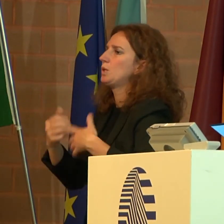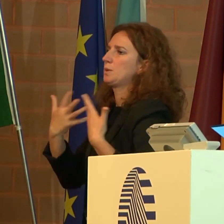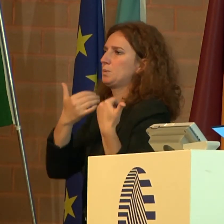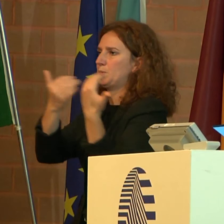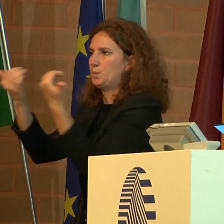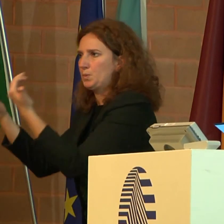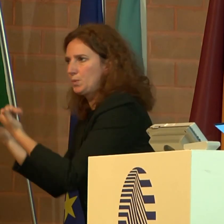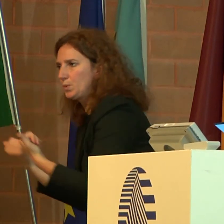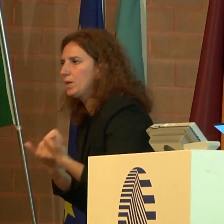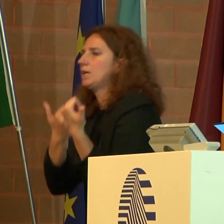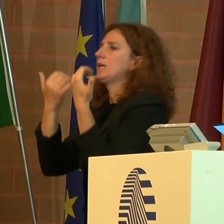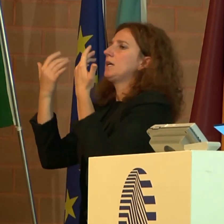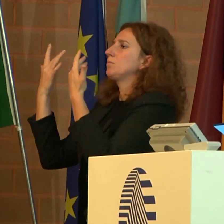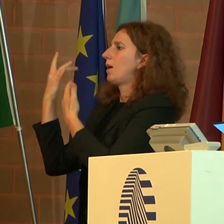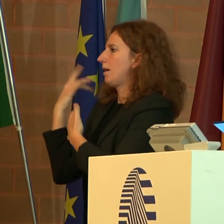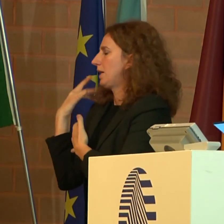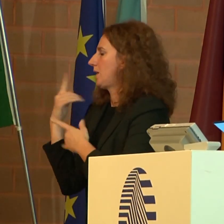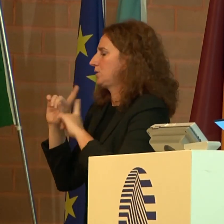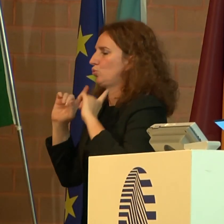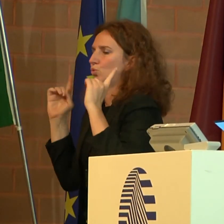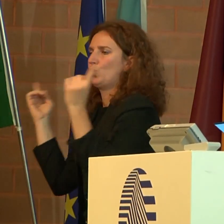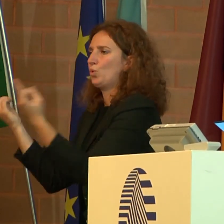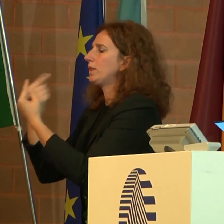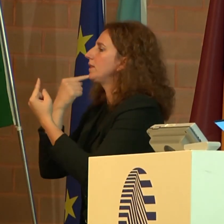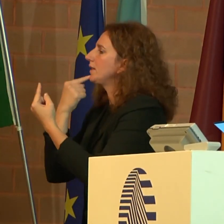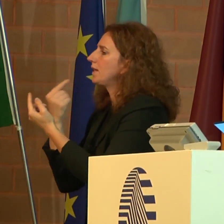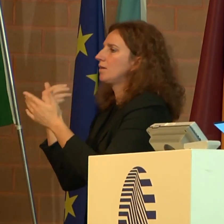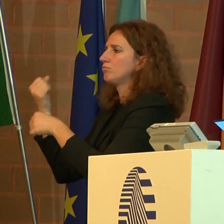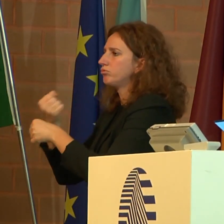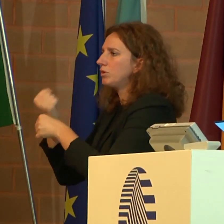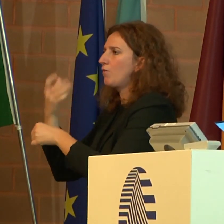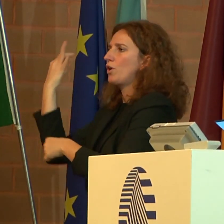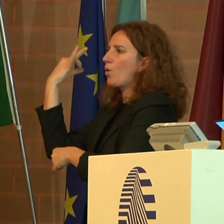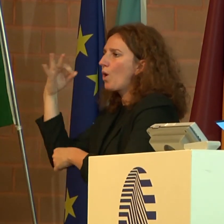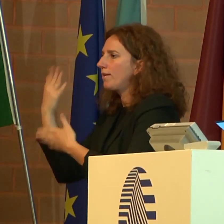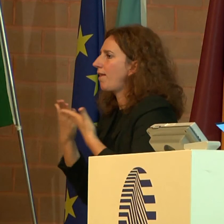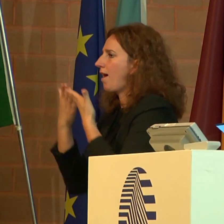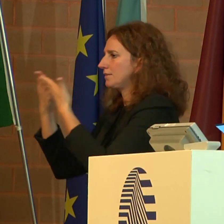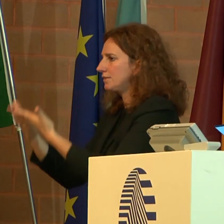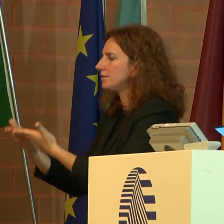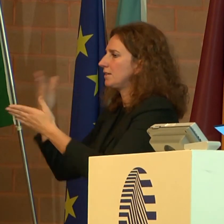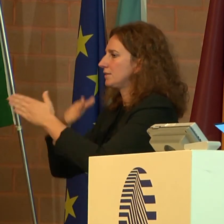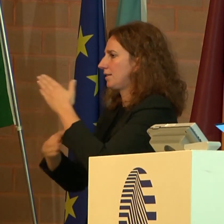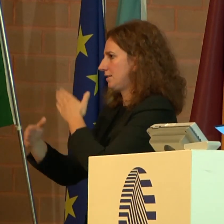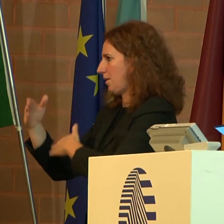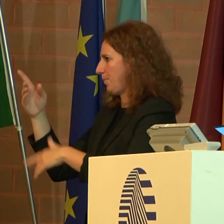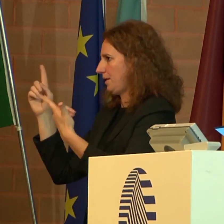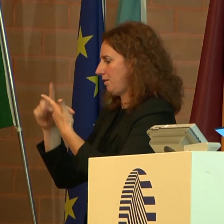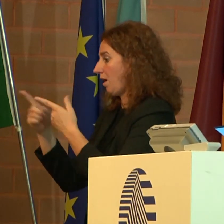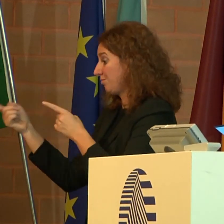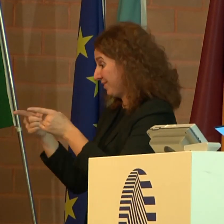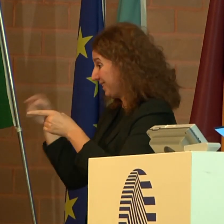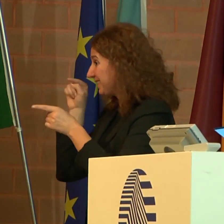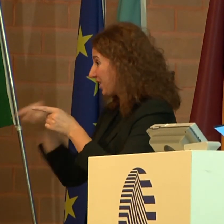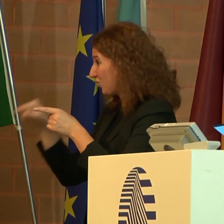sincero ringraziamento a tutti coloro che quotidianamente operano per il progresso della qualità dell'assistenza alla disabilità, un settore così